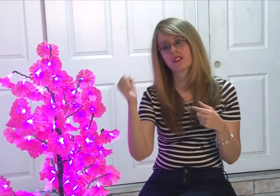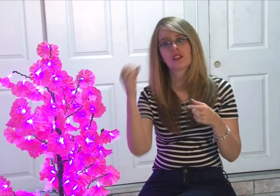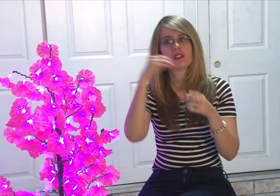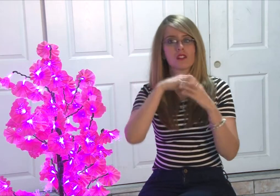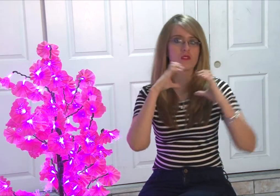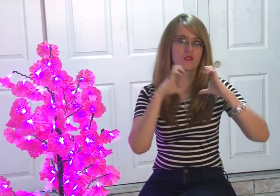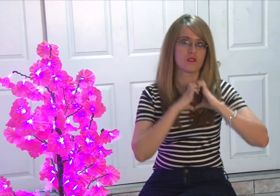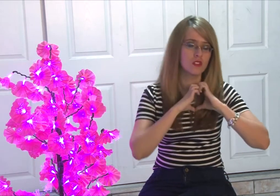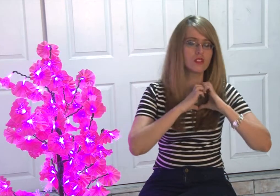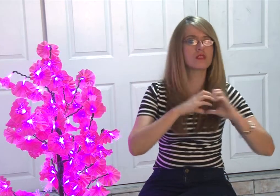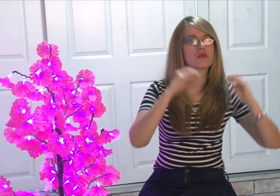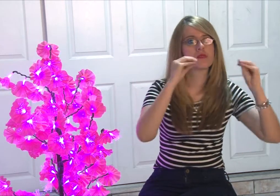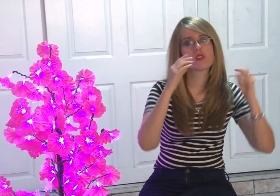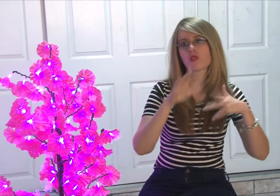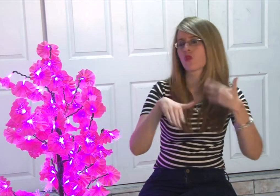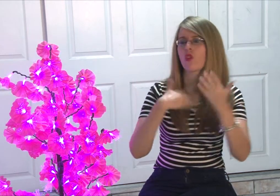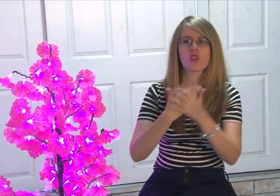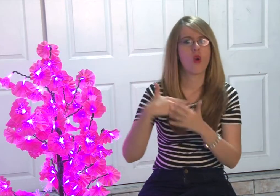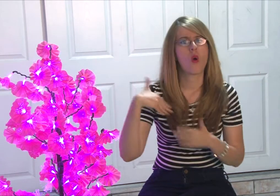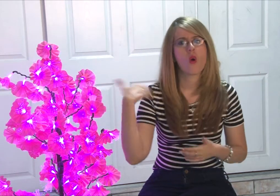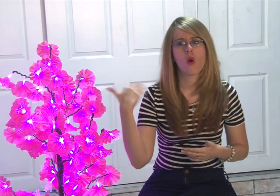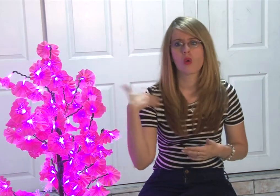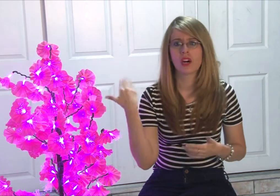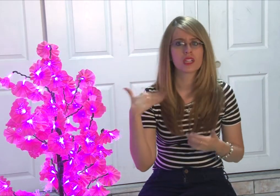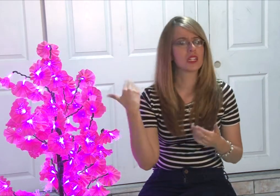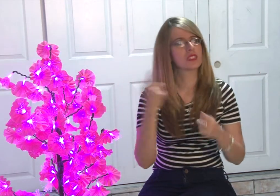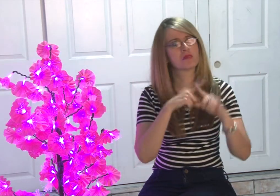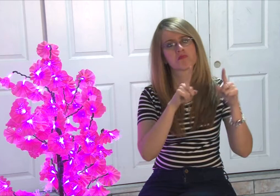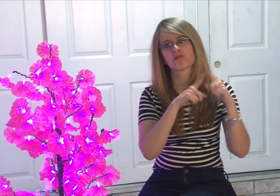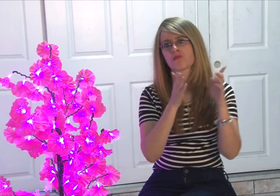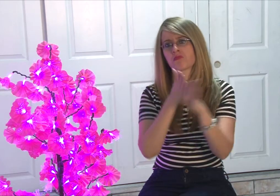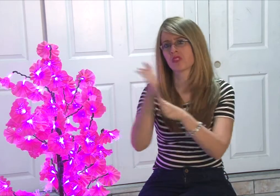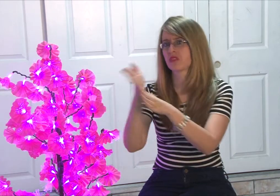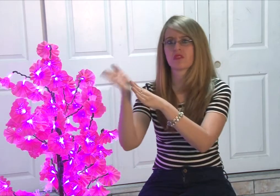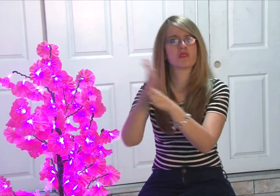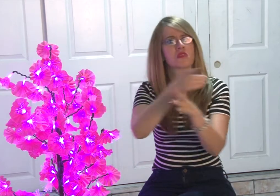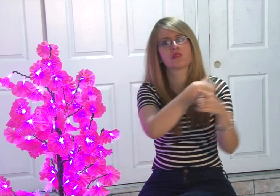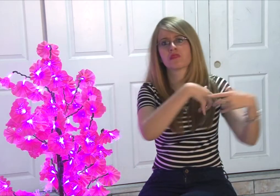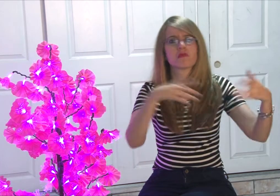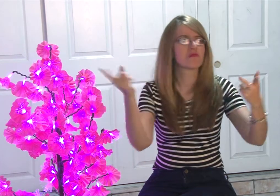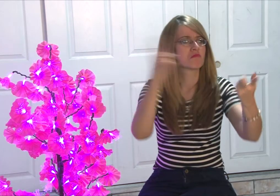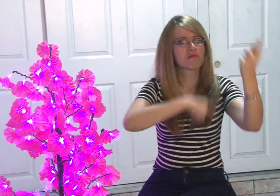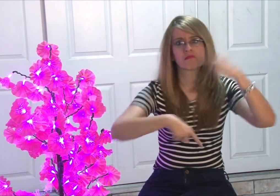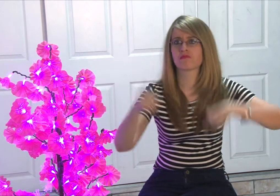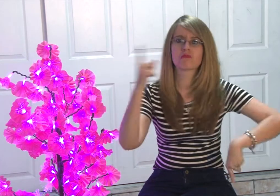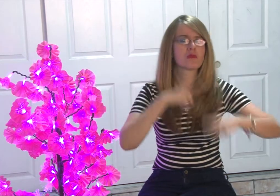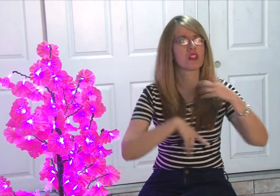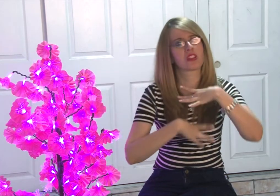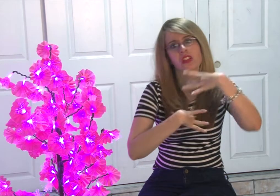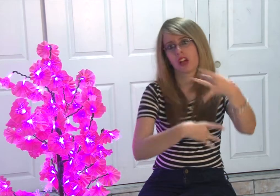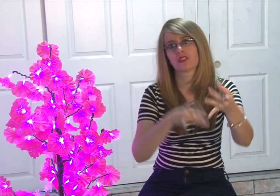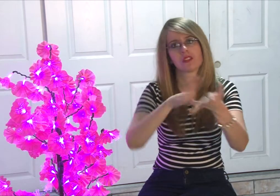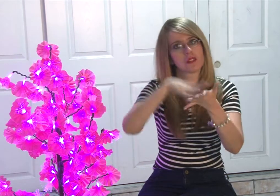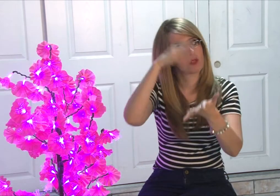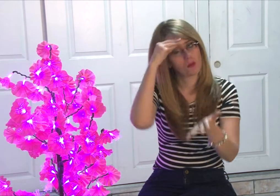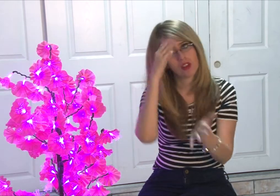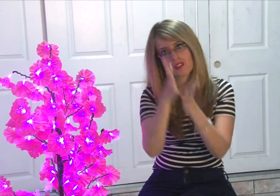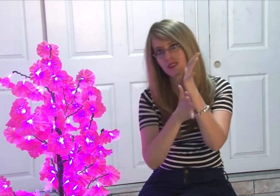ASL y LESA a jóvenes oyentes de diferentes carreras que vienen y se